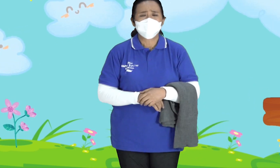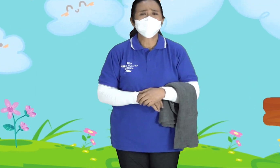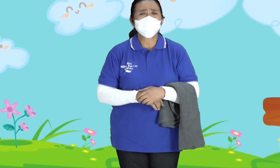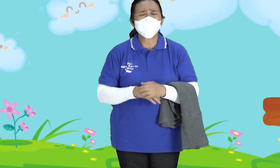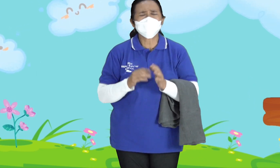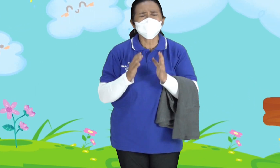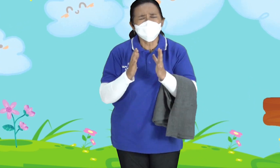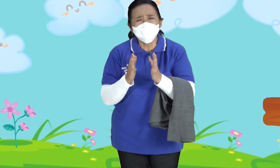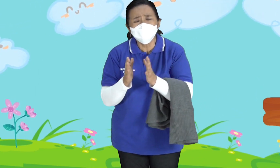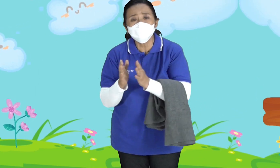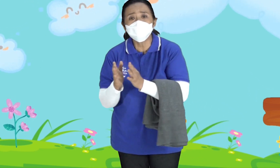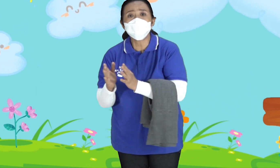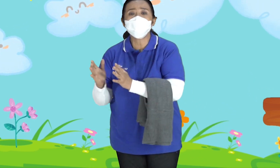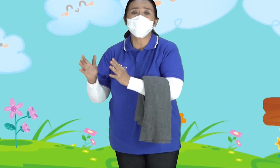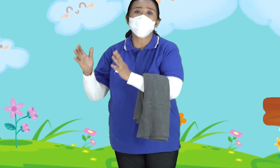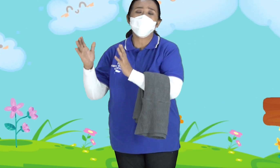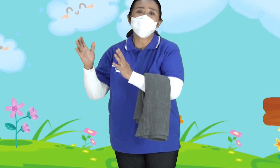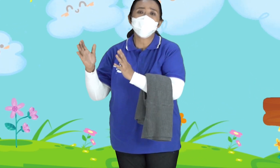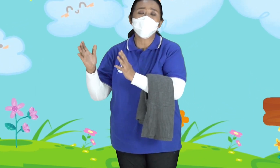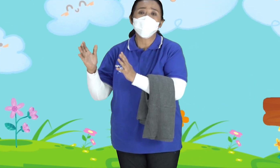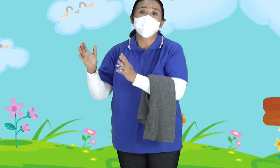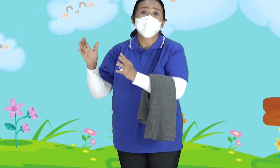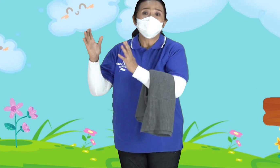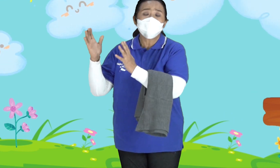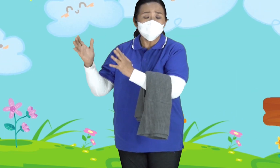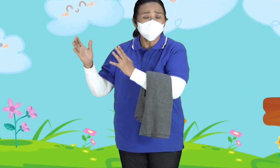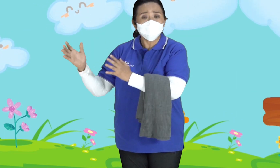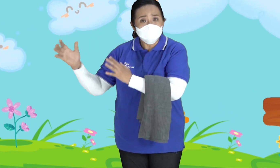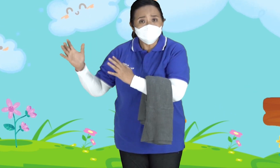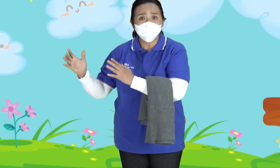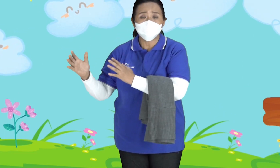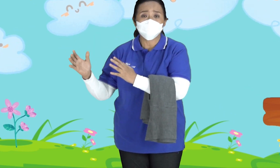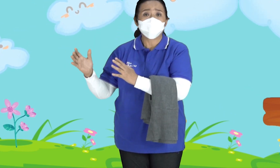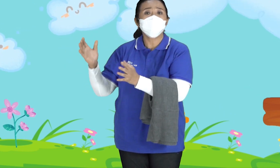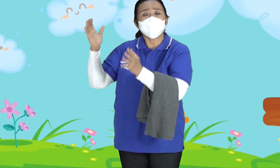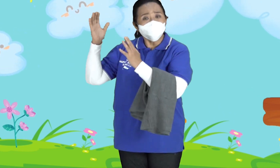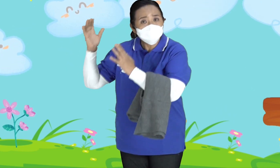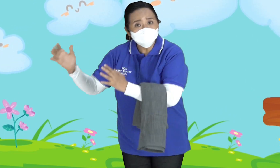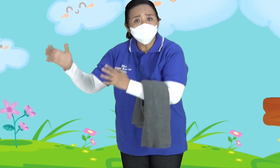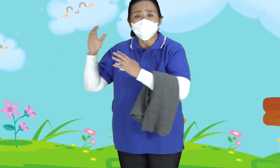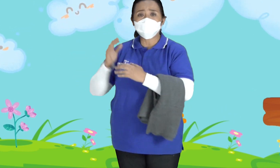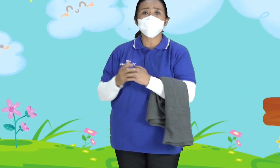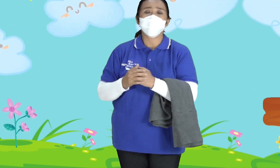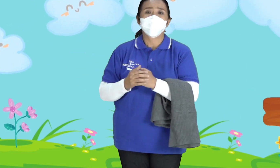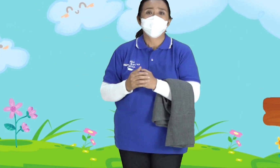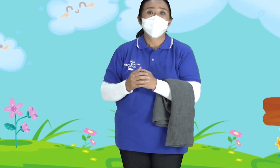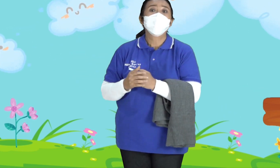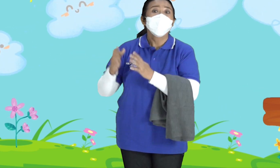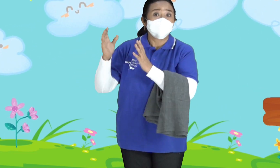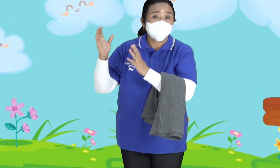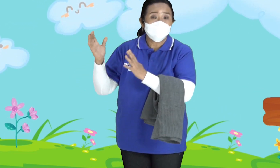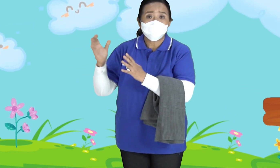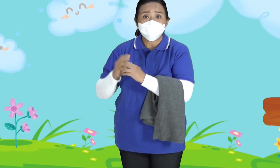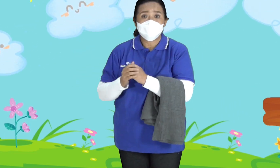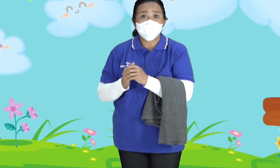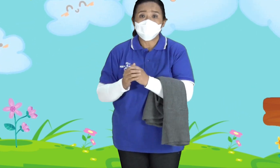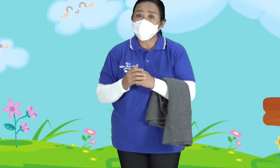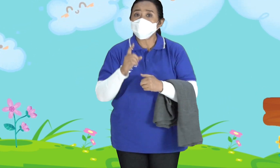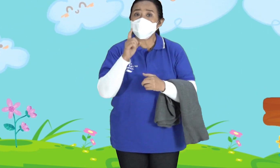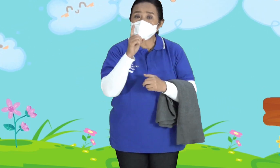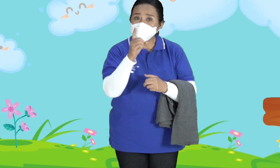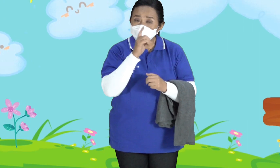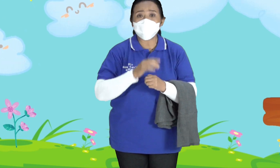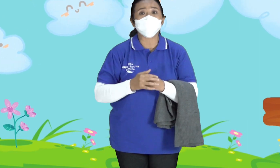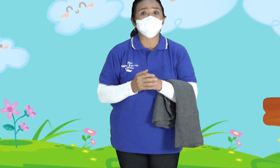Kita harus Terus Setia Mendampingi Dan Ikut Tuhan Dekat dengan Tuhan Selamanya